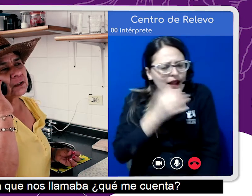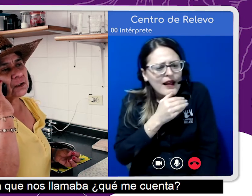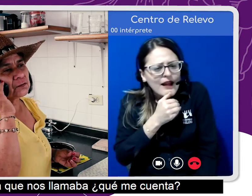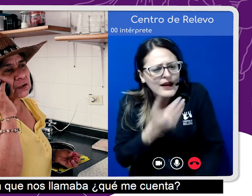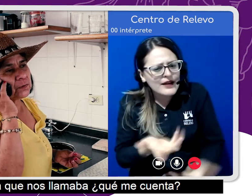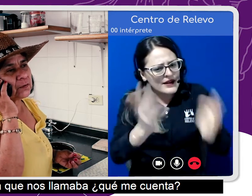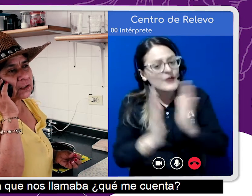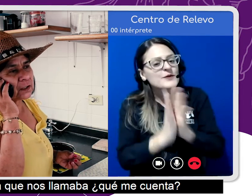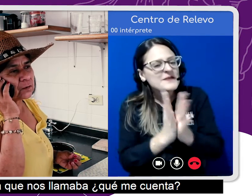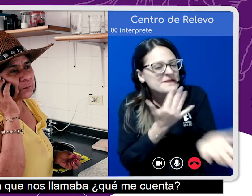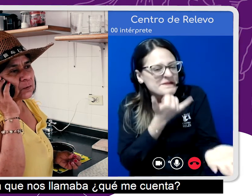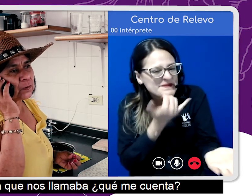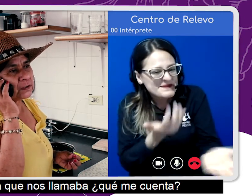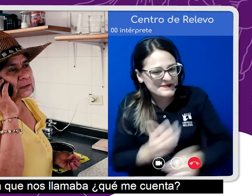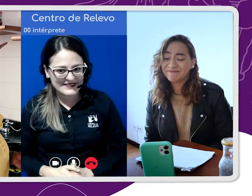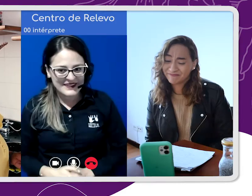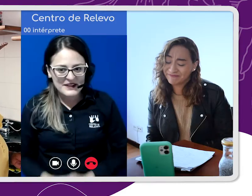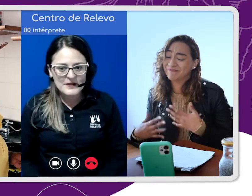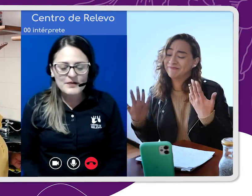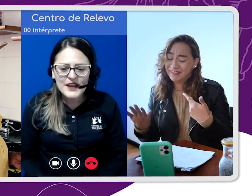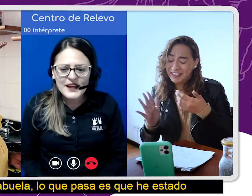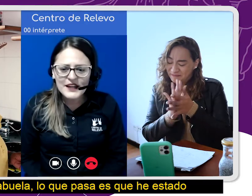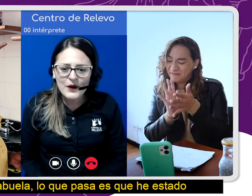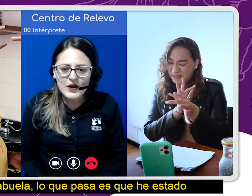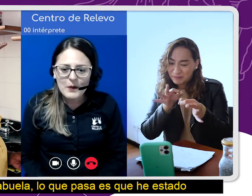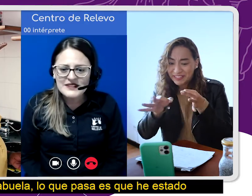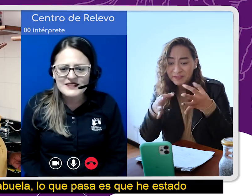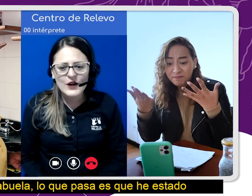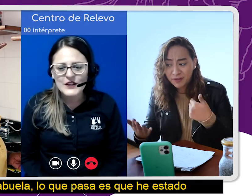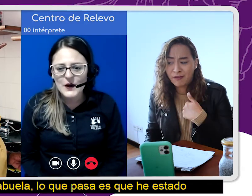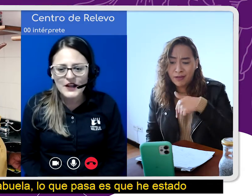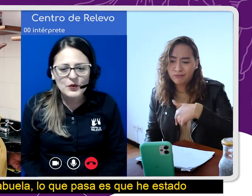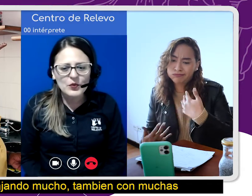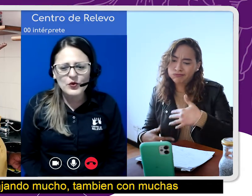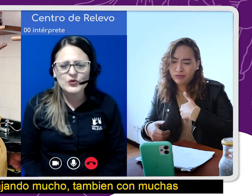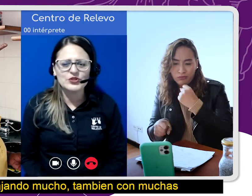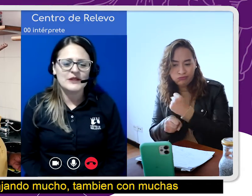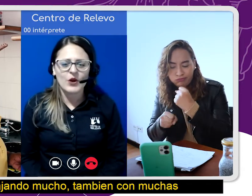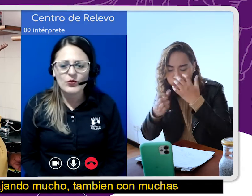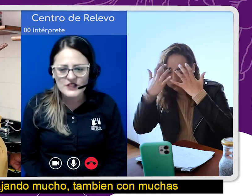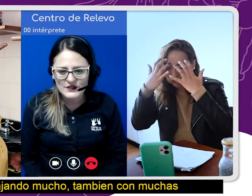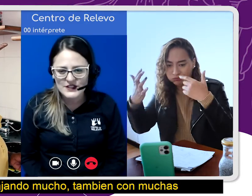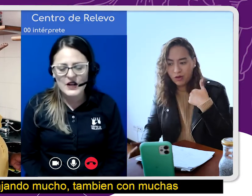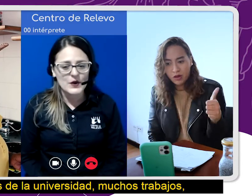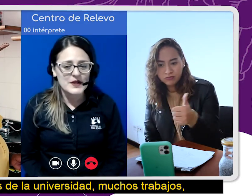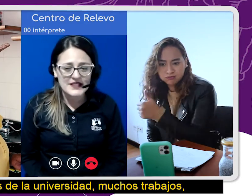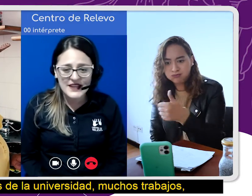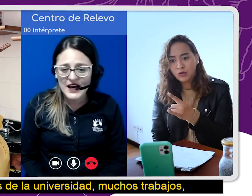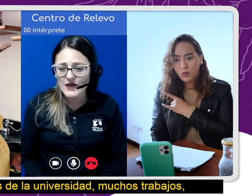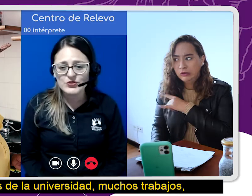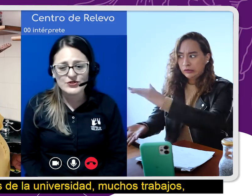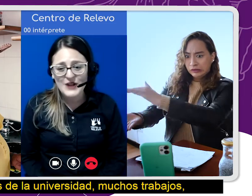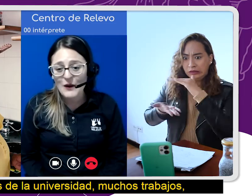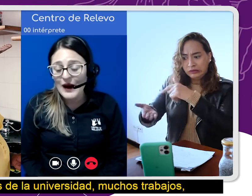nos llamaba, ¿qué me cuentan? Bien, abuela, lo que pasa es que he estado trabajando mucho, también con muchas cosas de la